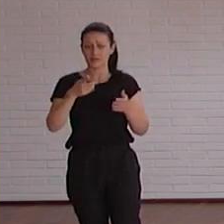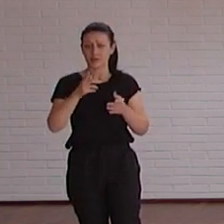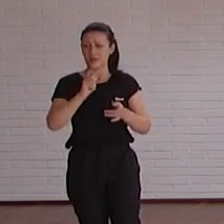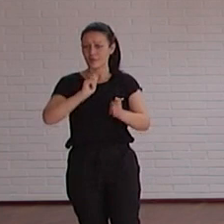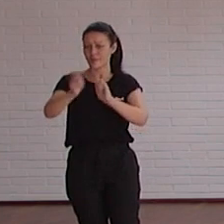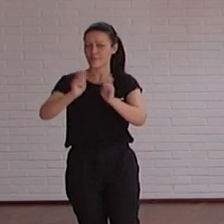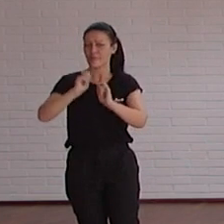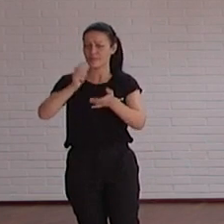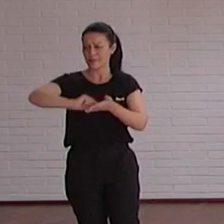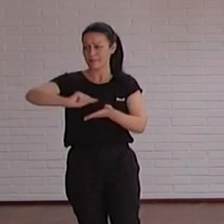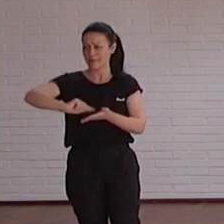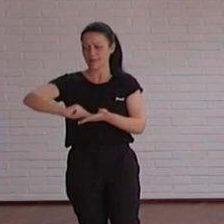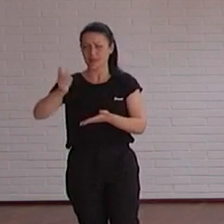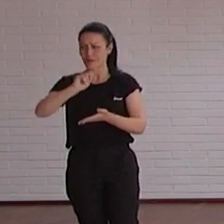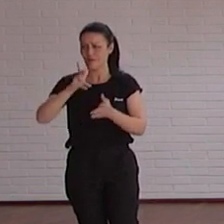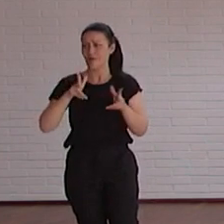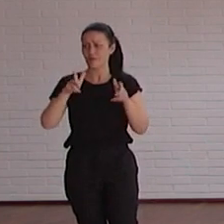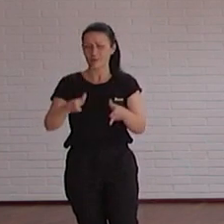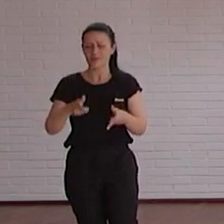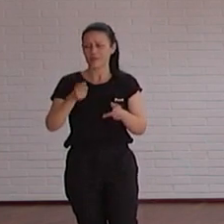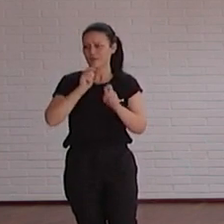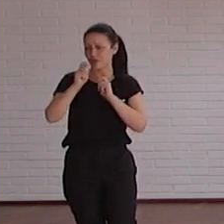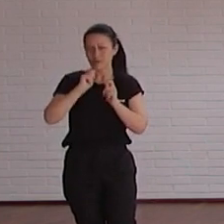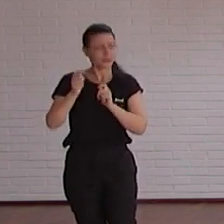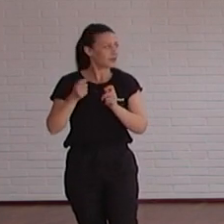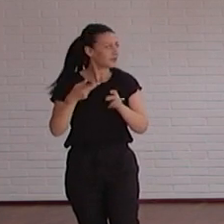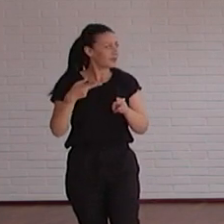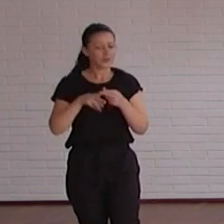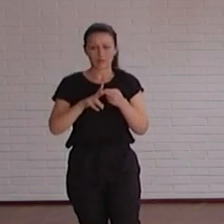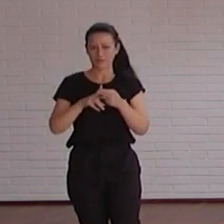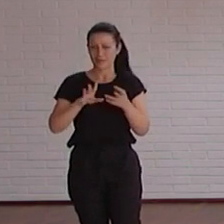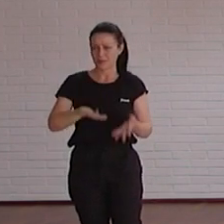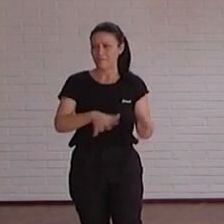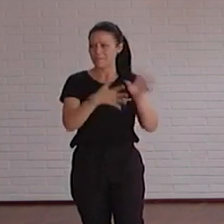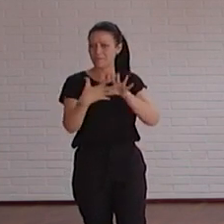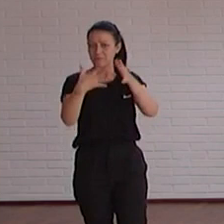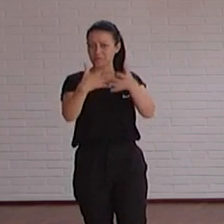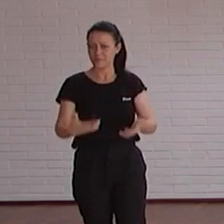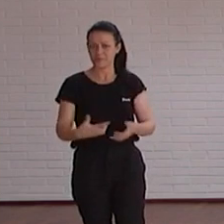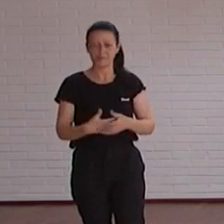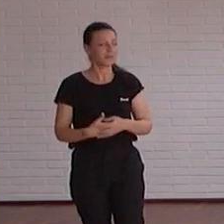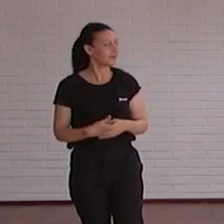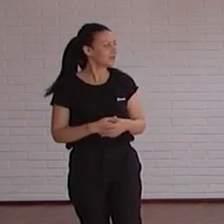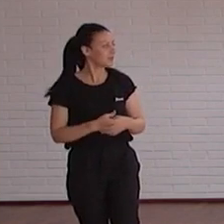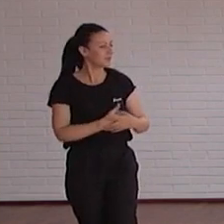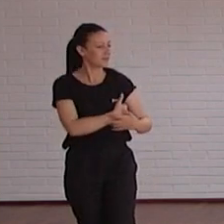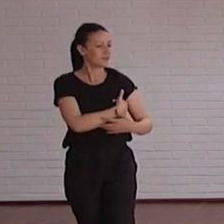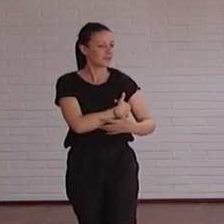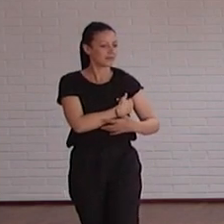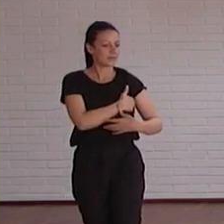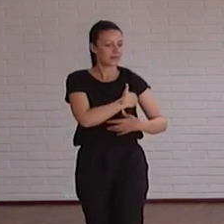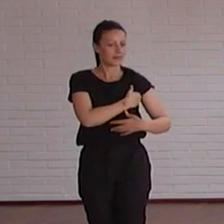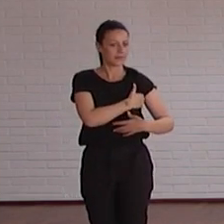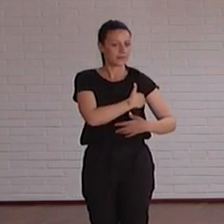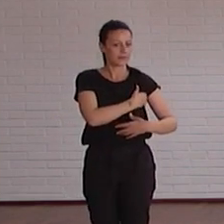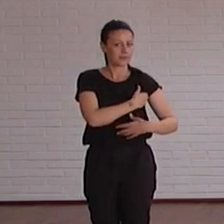prensa y a partir de ahora en una entrevista yo meto la herramienta y ya me la da transcrita pues bueno al final es lo que